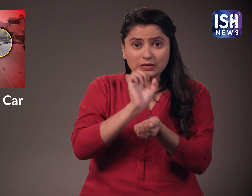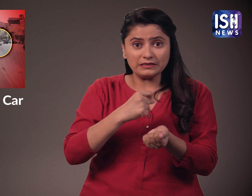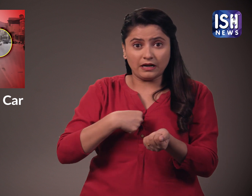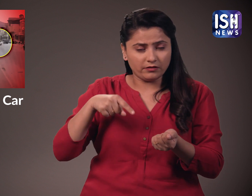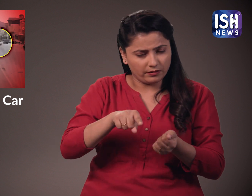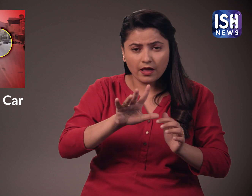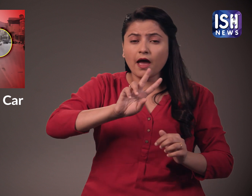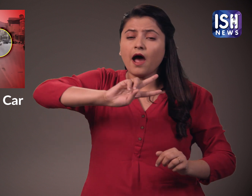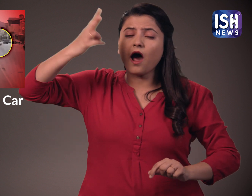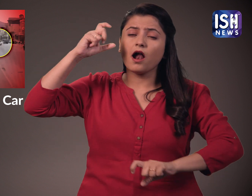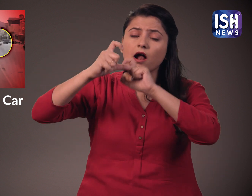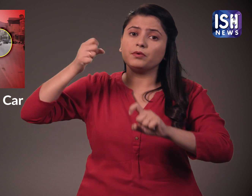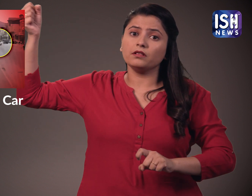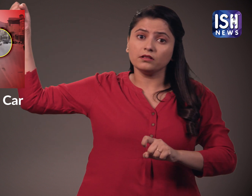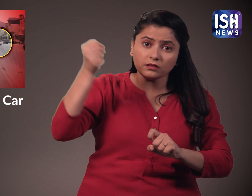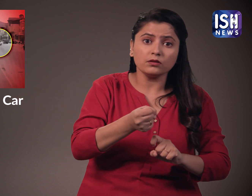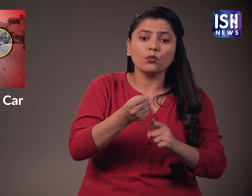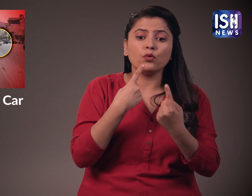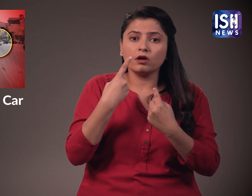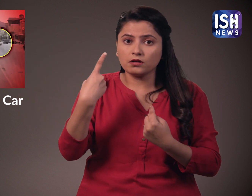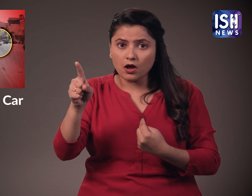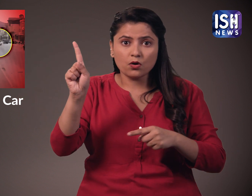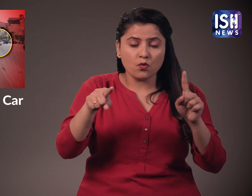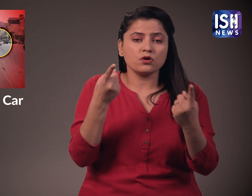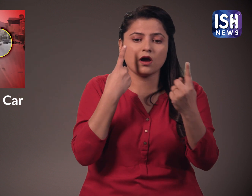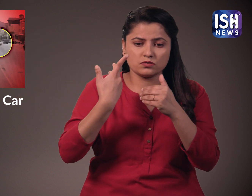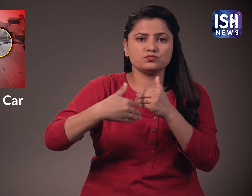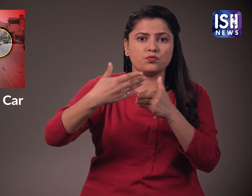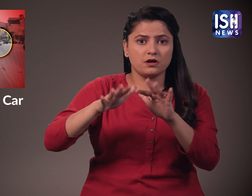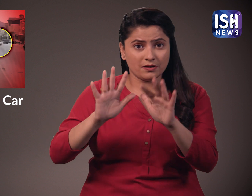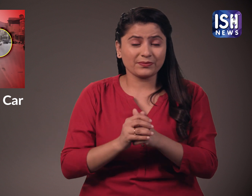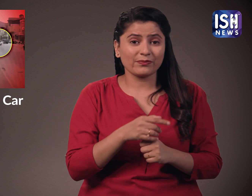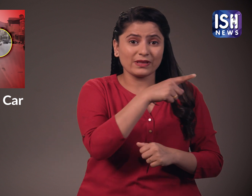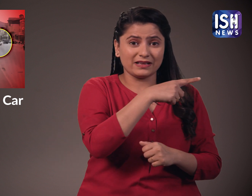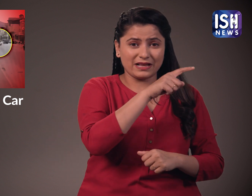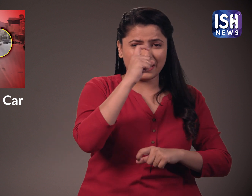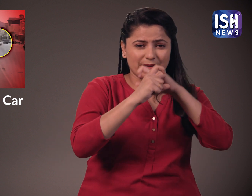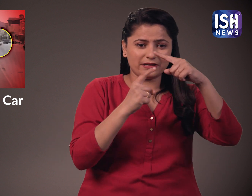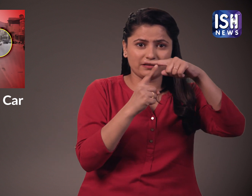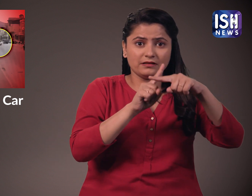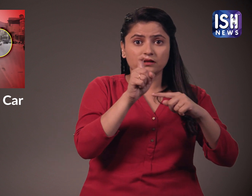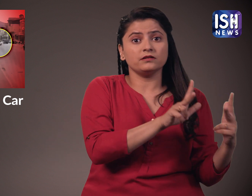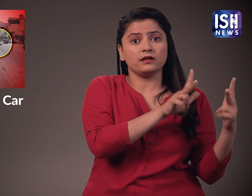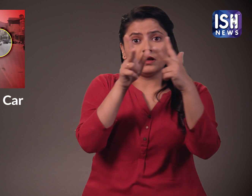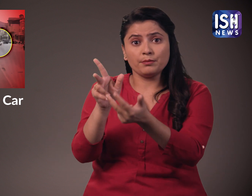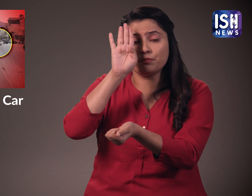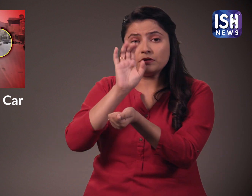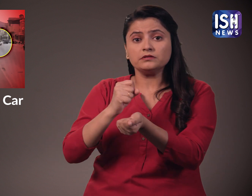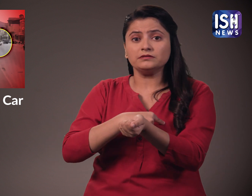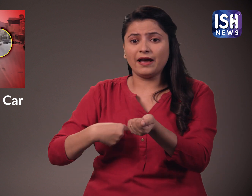पुलिस ने सच्चाई की पहचान करने के लिए तीसरे पक्ष की मुल्यांकन एजंसी को बुलाया है टेसला जांच से जुड़े किसी भी सवाल का